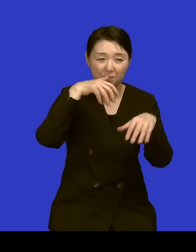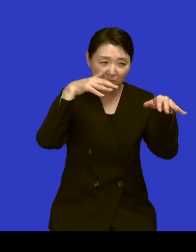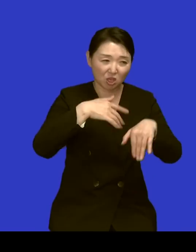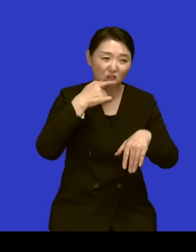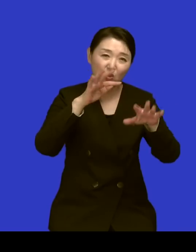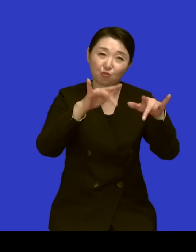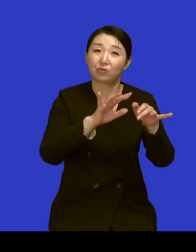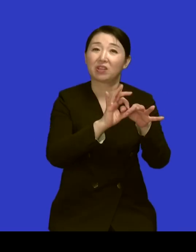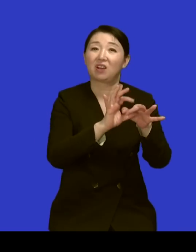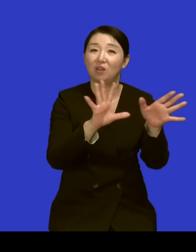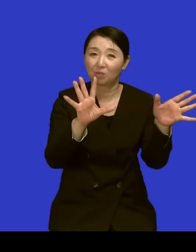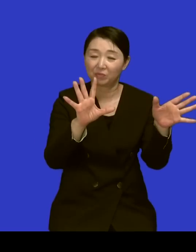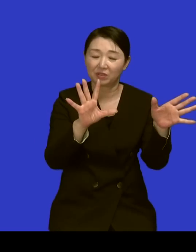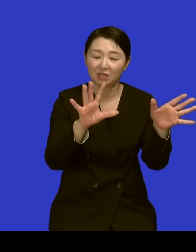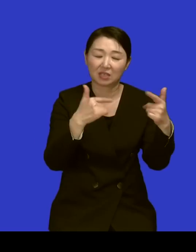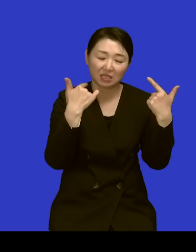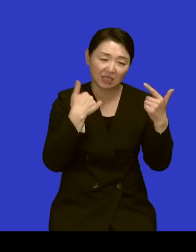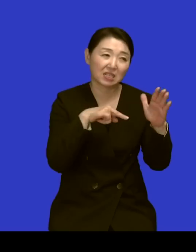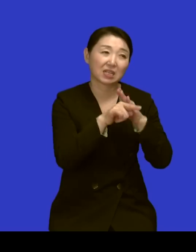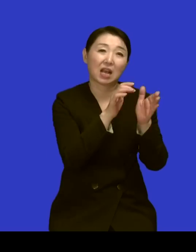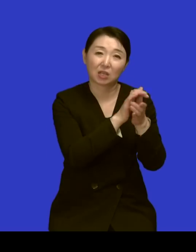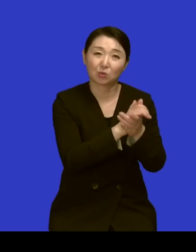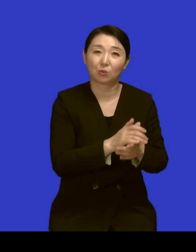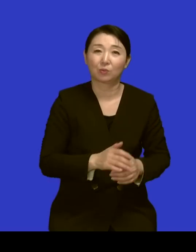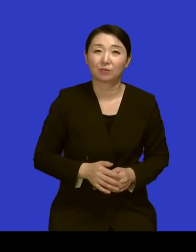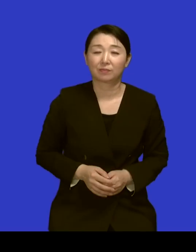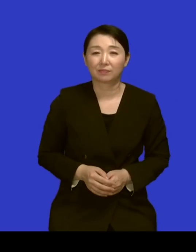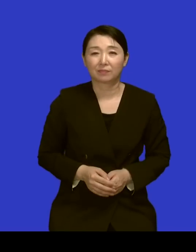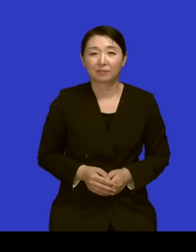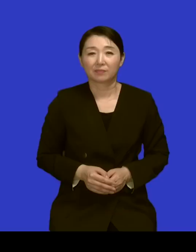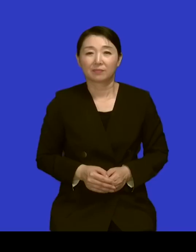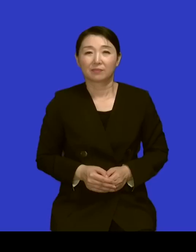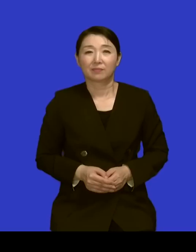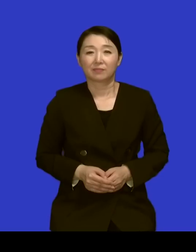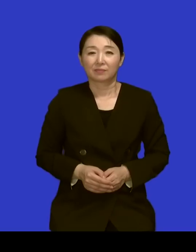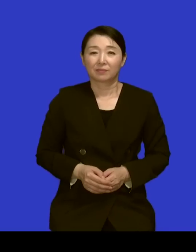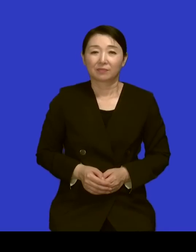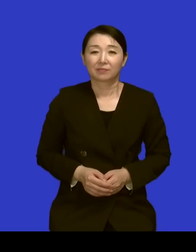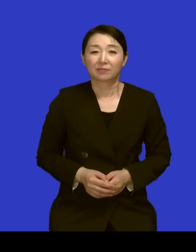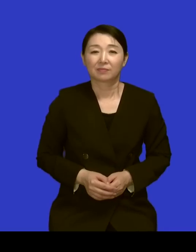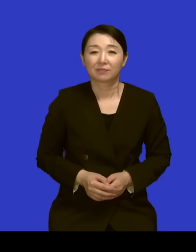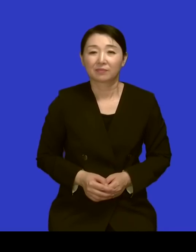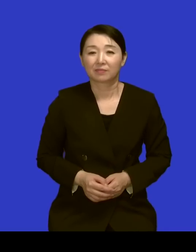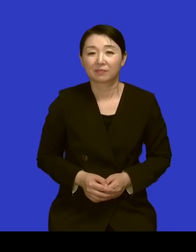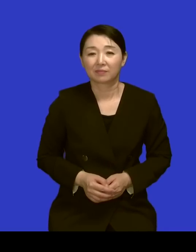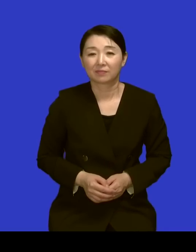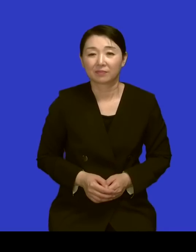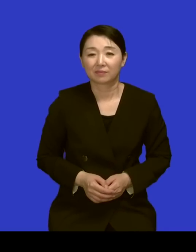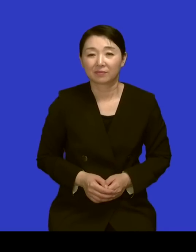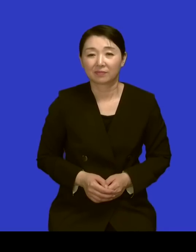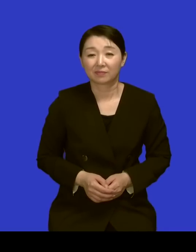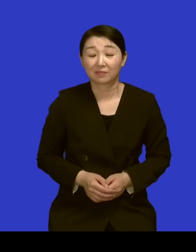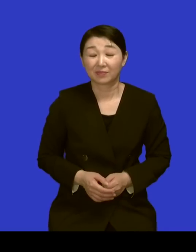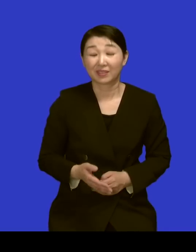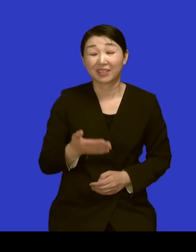그래서 이제 일화 중에 하나가 네 네 전에 이제 그 등대원에서 보문으로 타던